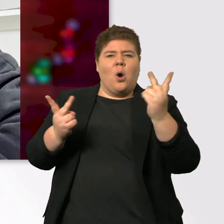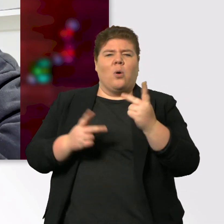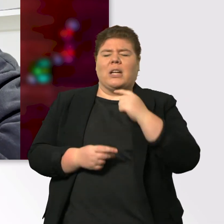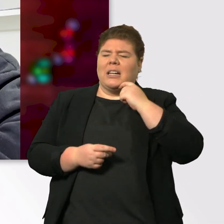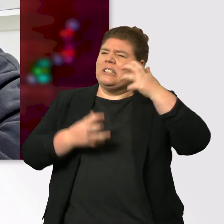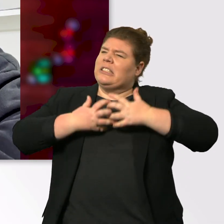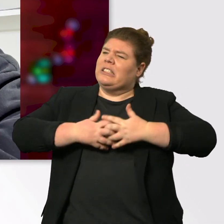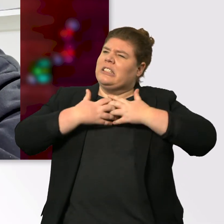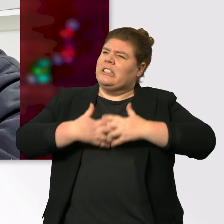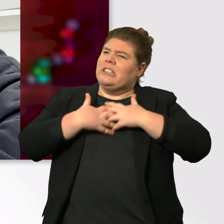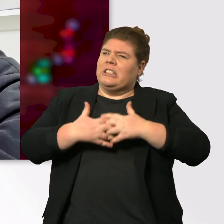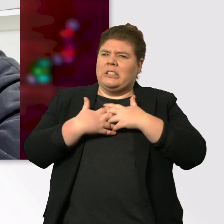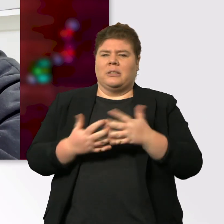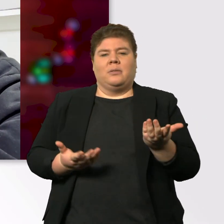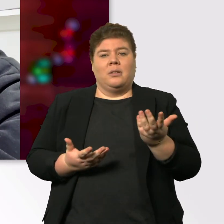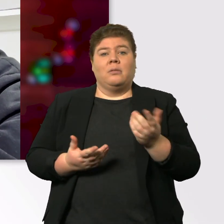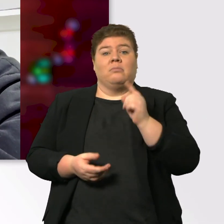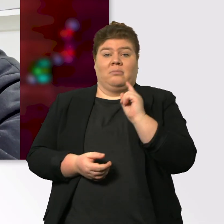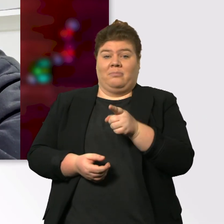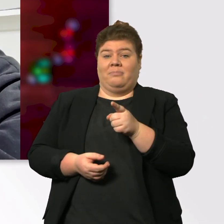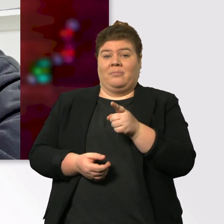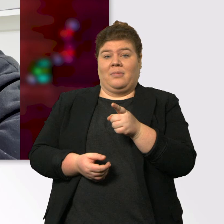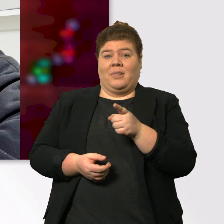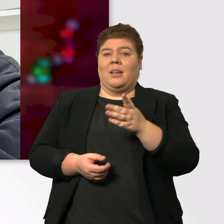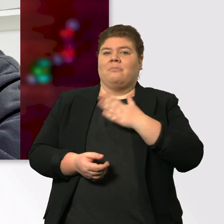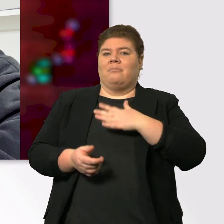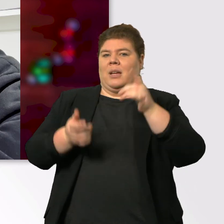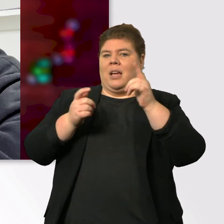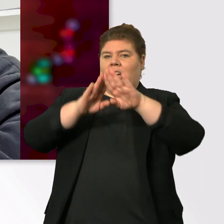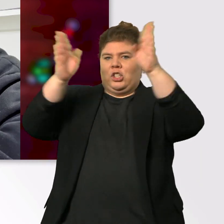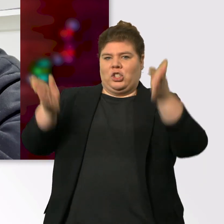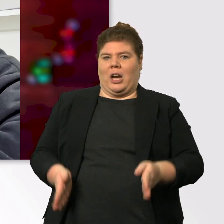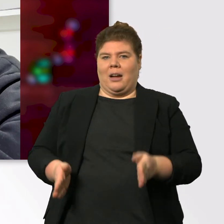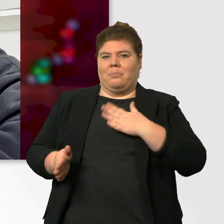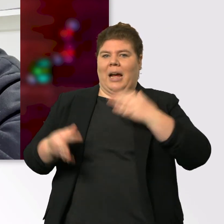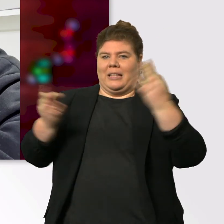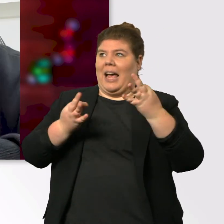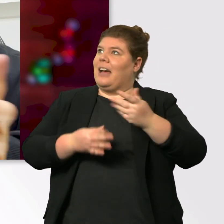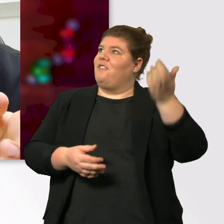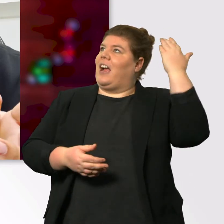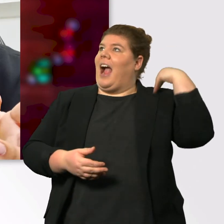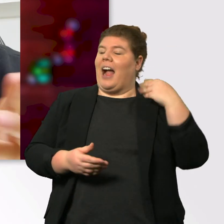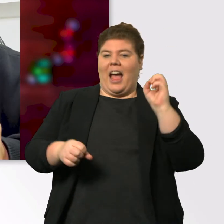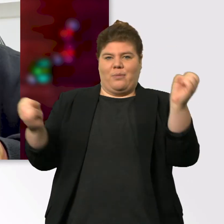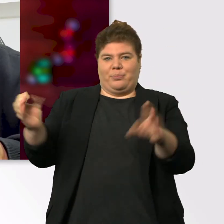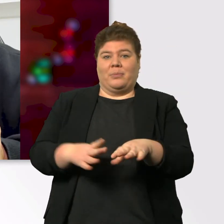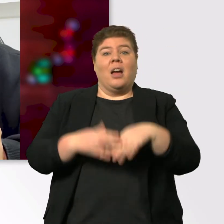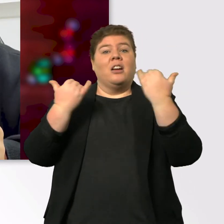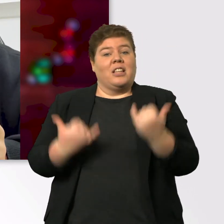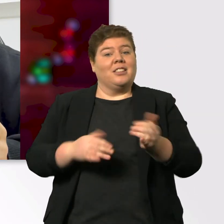gebraucht habt. Aber das kommt auf jeden Fall in meinen Schrank mit meinen ganzen Sachen aus der Vergangenheit. Ja, Freunde, und das war es jetzt auch schon mit